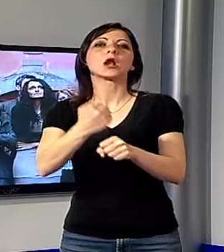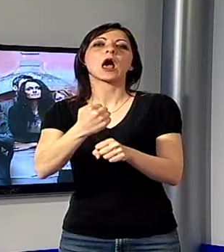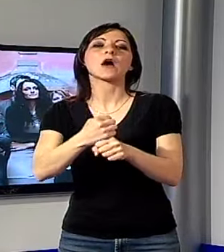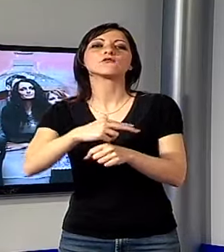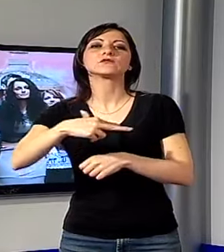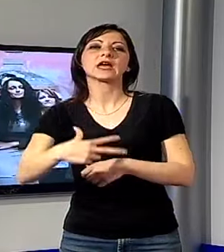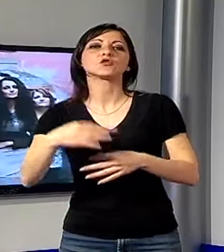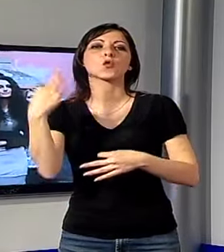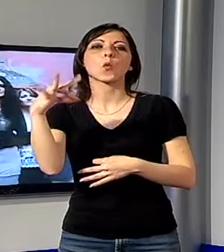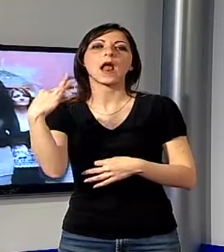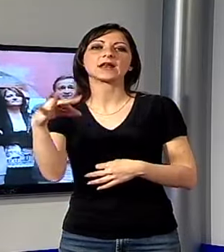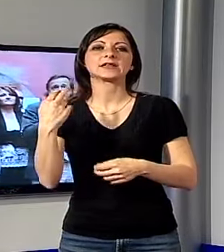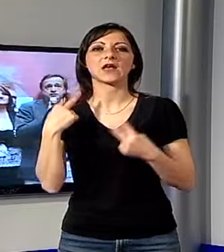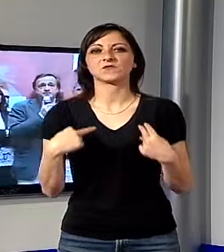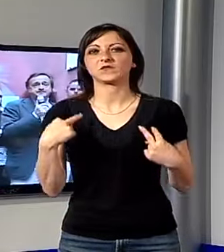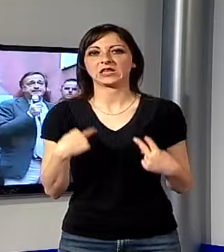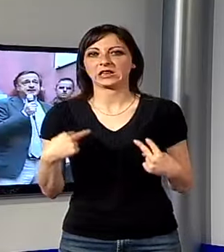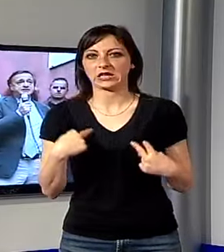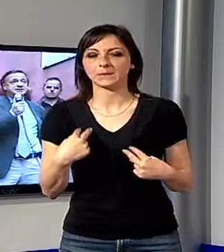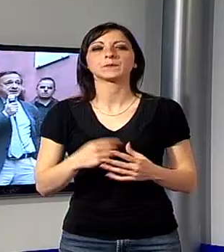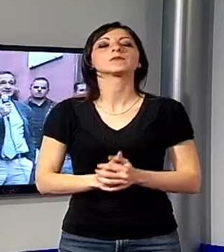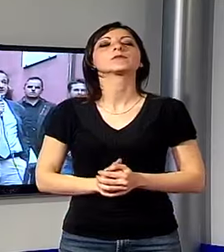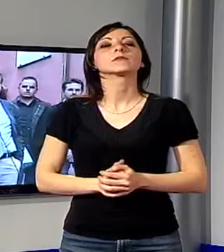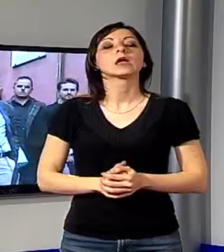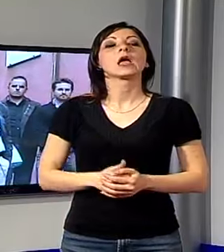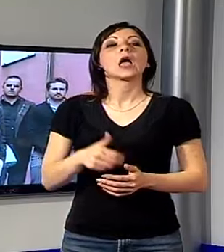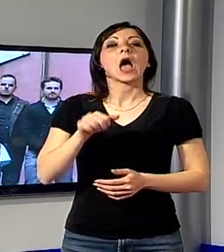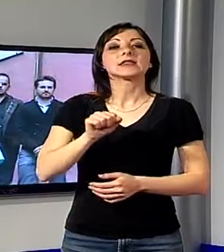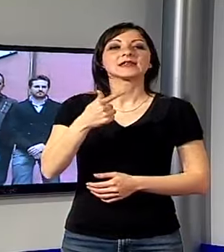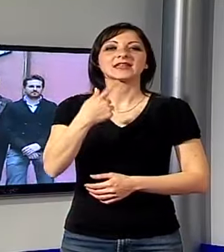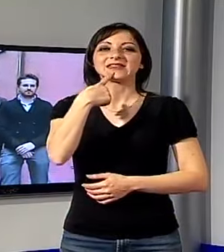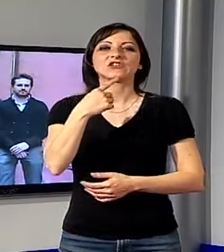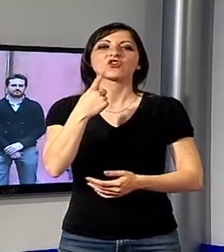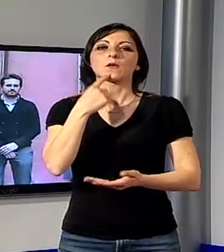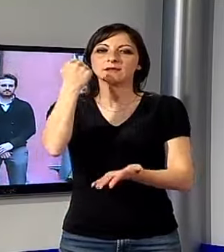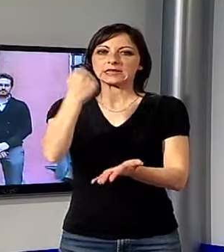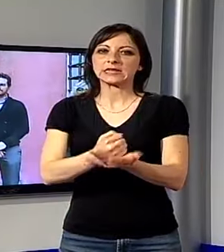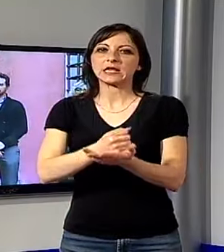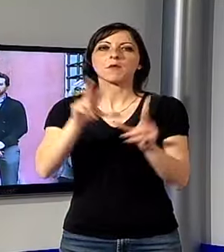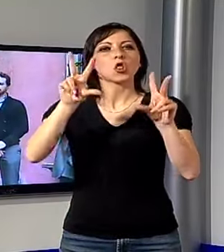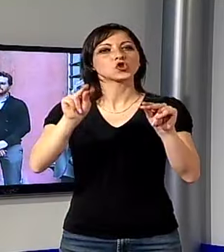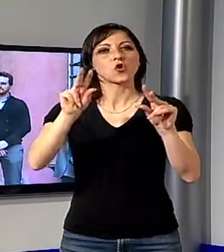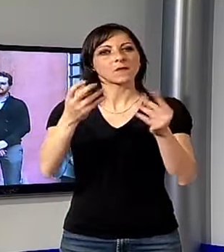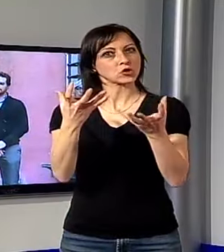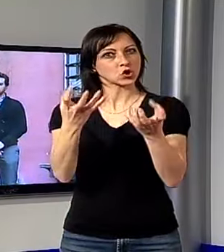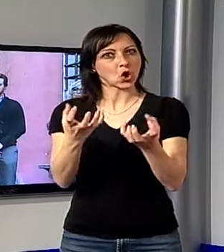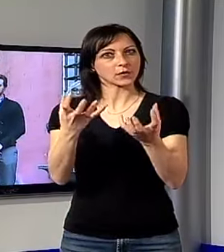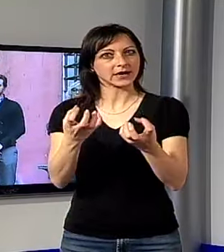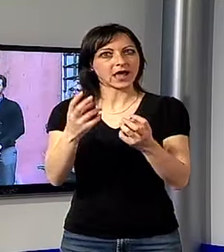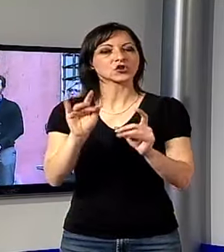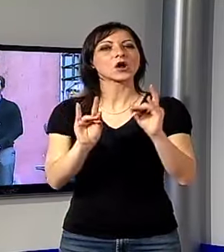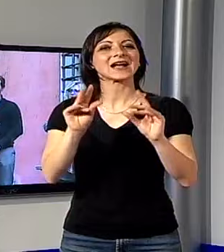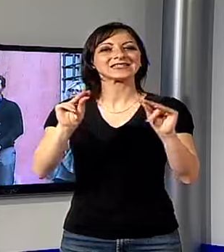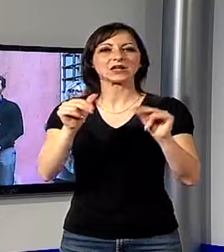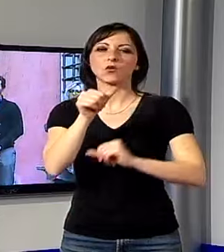la qualità della vita. Secondo Andrea Tagliasacchi, questa lista civica è un segno di rinnovamento concreto di cui Castelnuovo